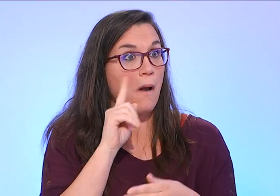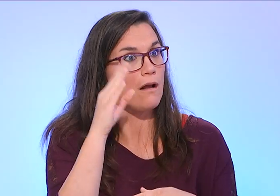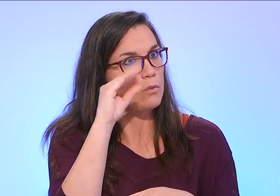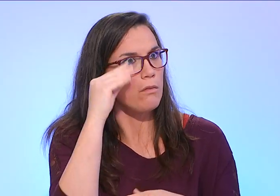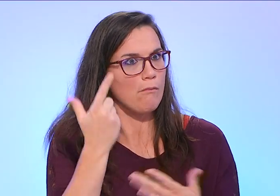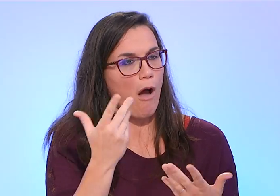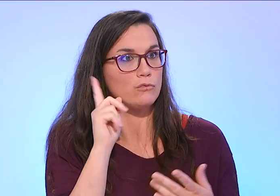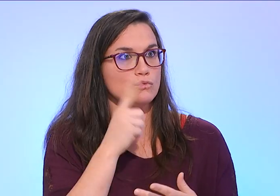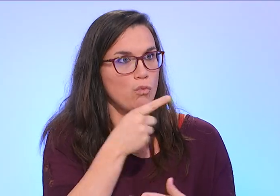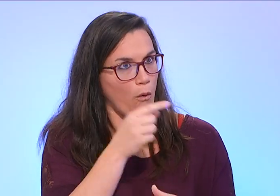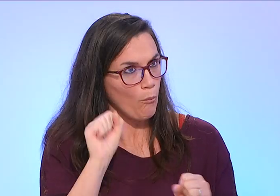les étudiants à l'université